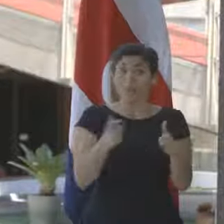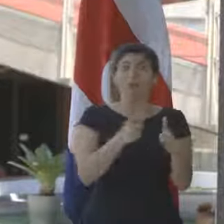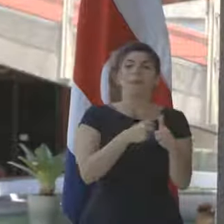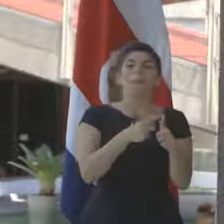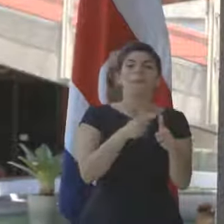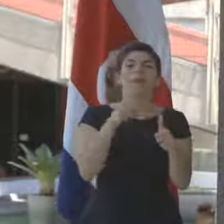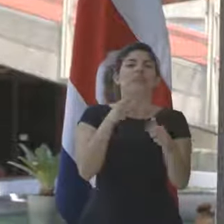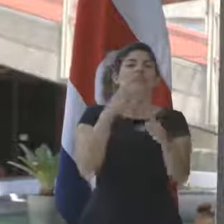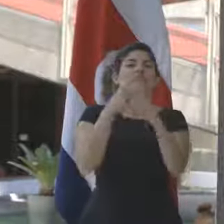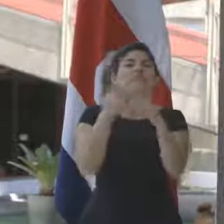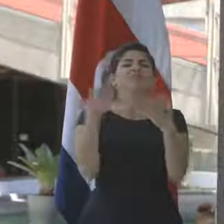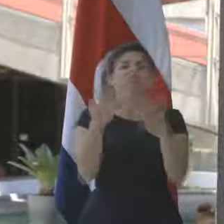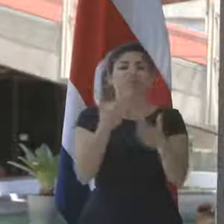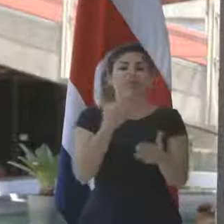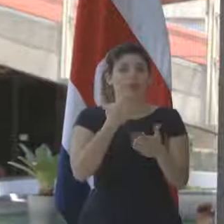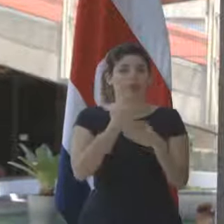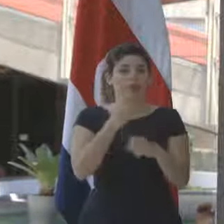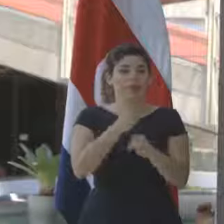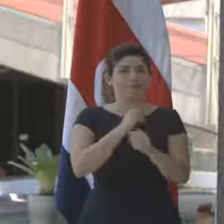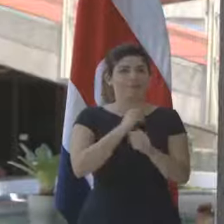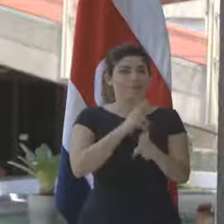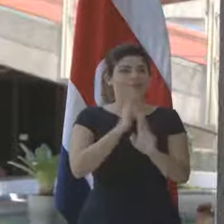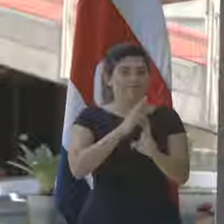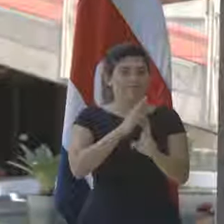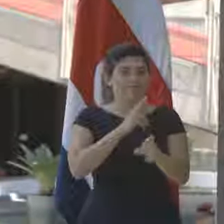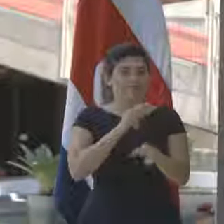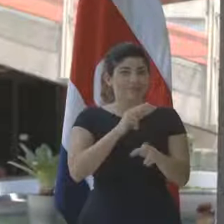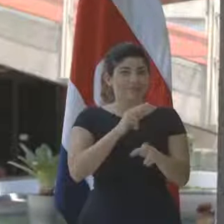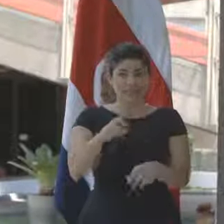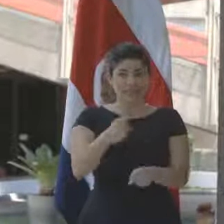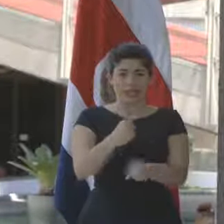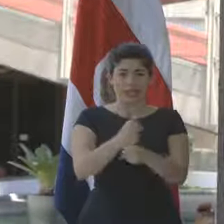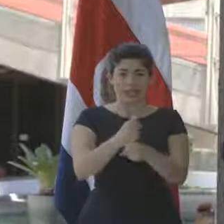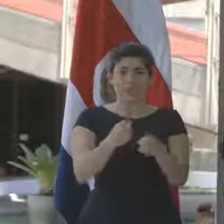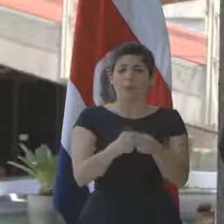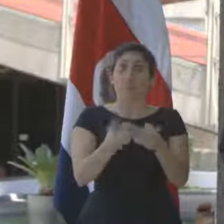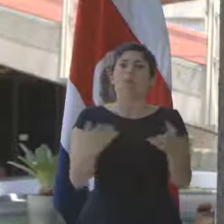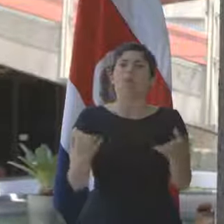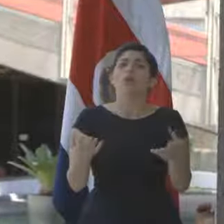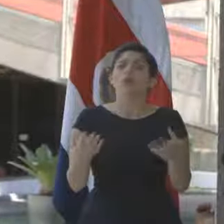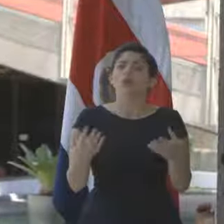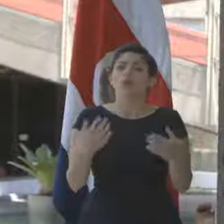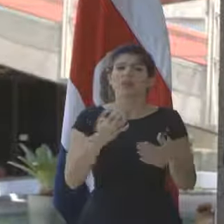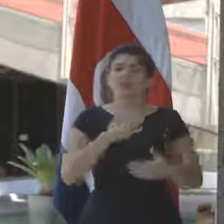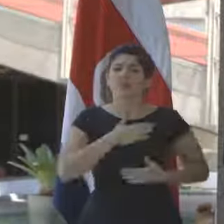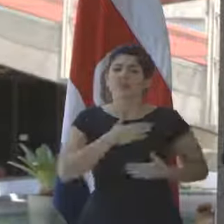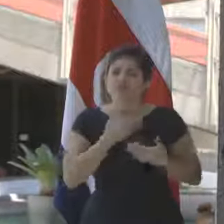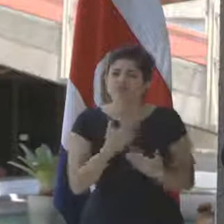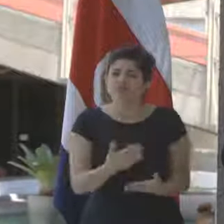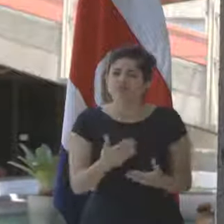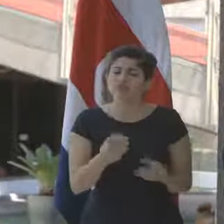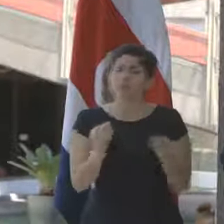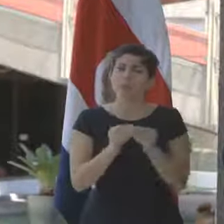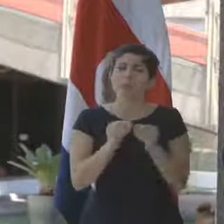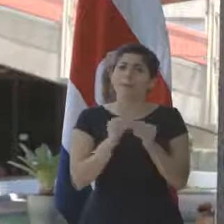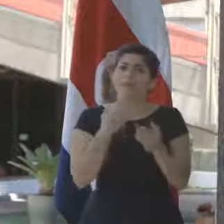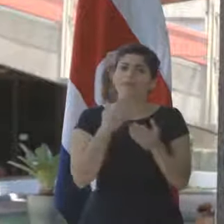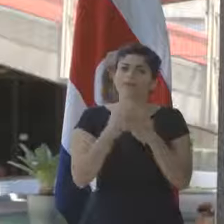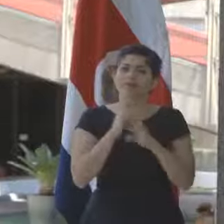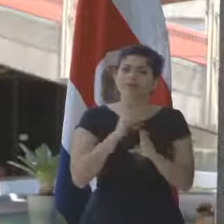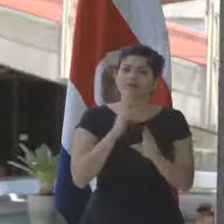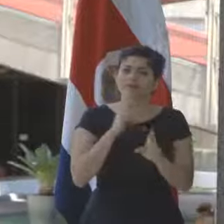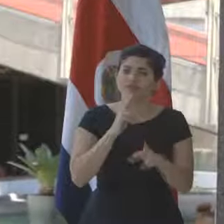tiene que ver con la eficiencia. Necesitamos un empleo público volcado a ser más eficiente